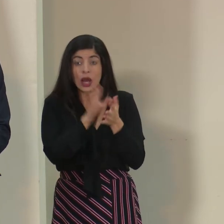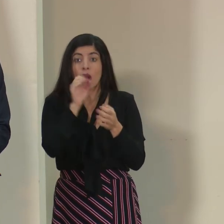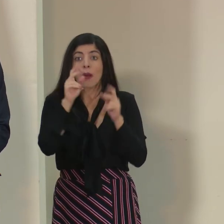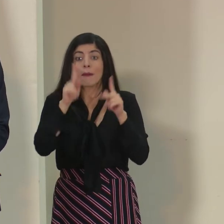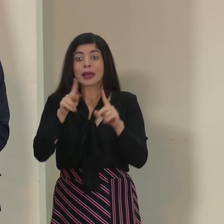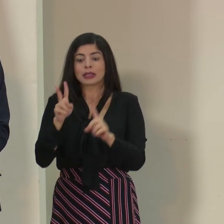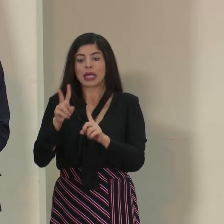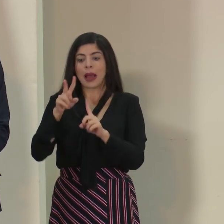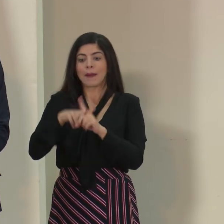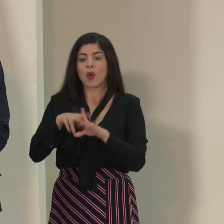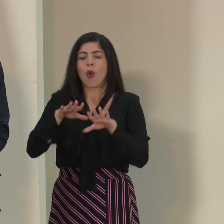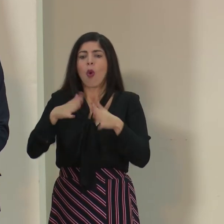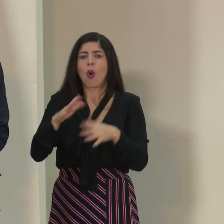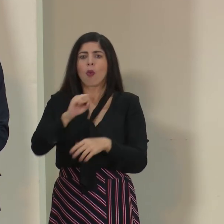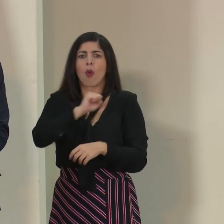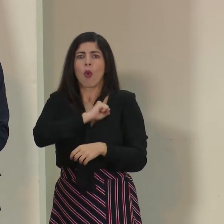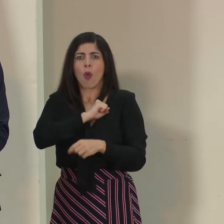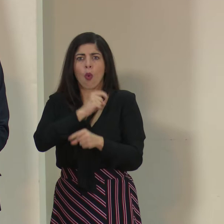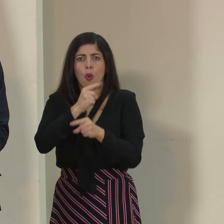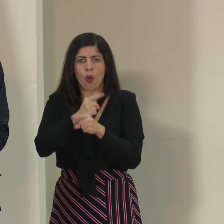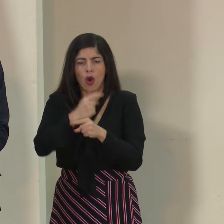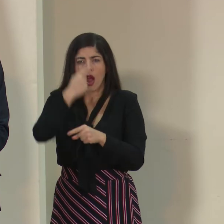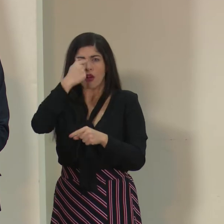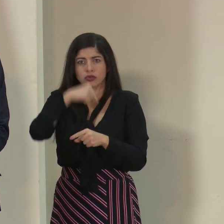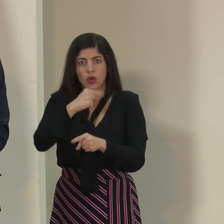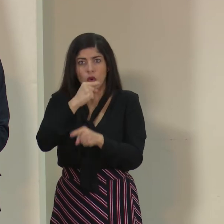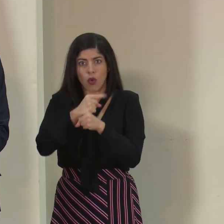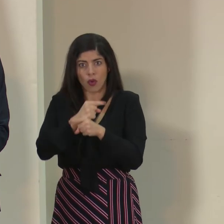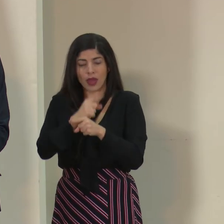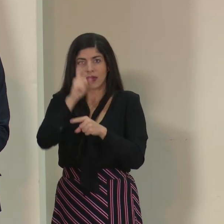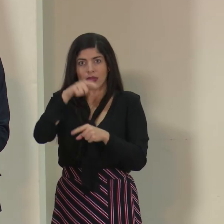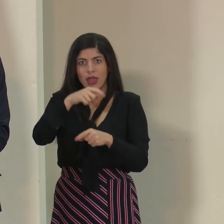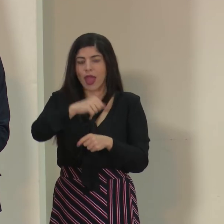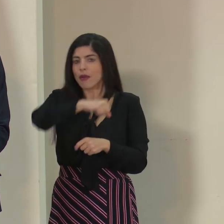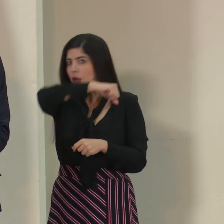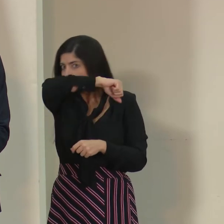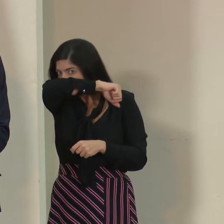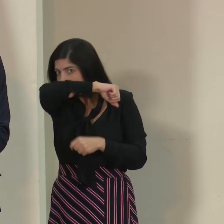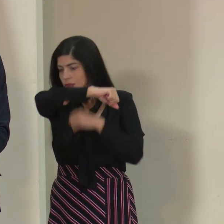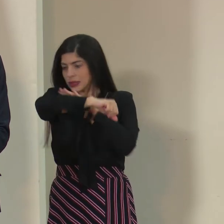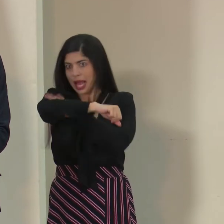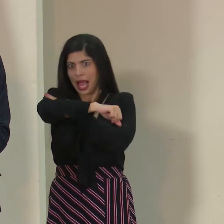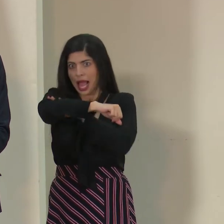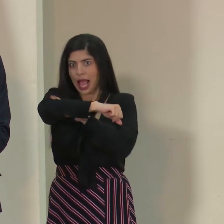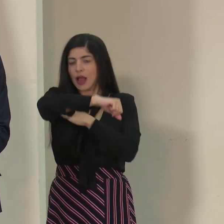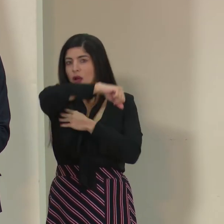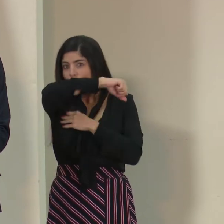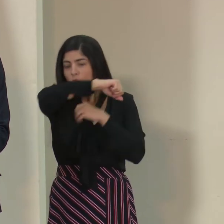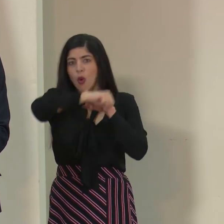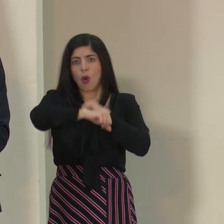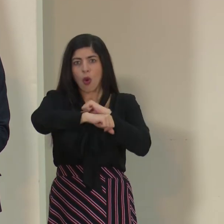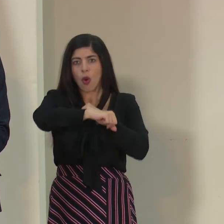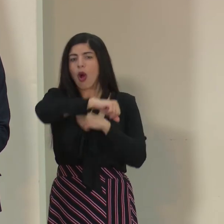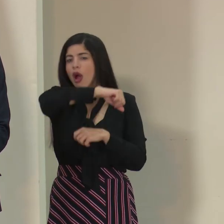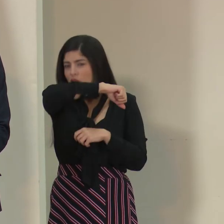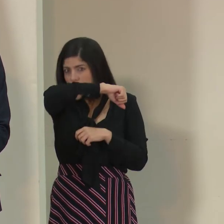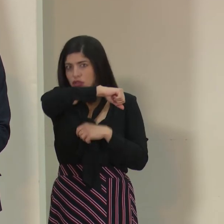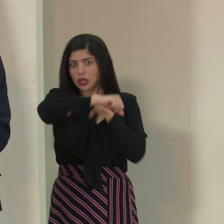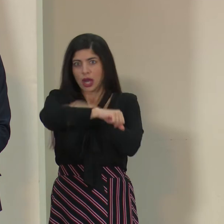famoso protocolo de tos y estornudo que ya lo hemos mencionado, descubrirse con la cara interna del antebrazo al toser o estornudar,